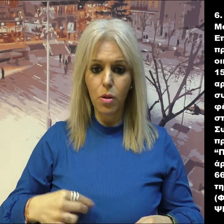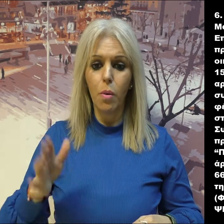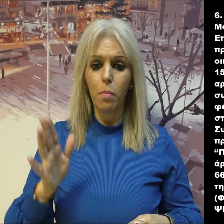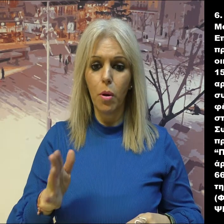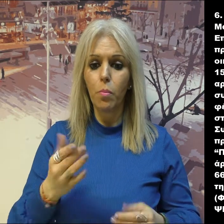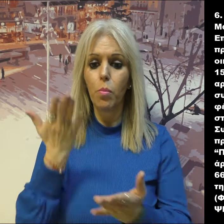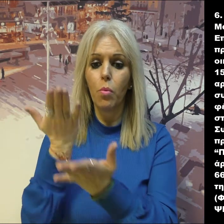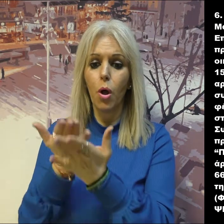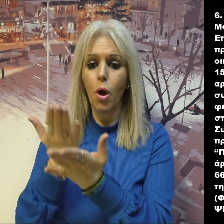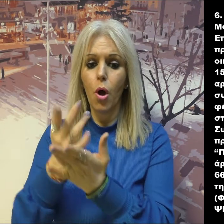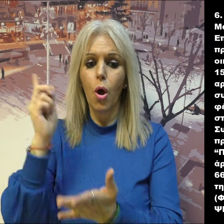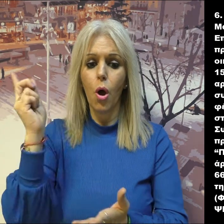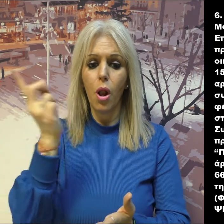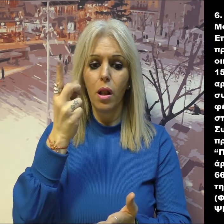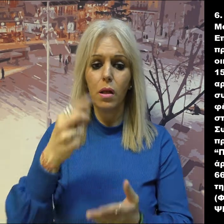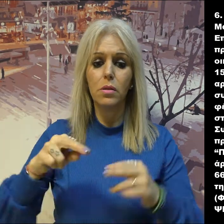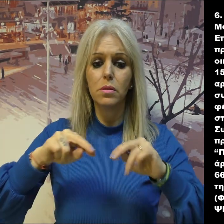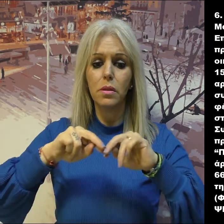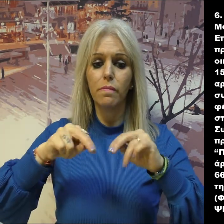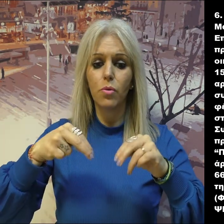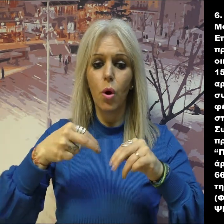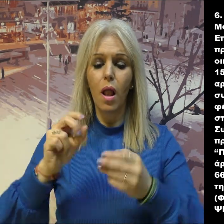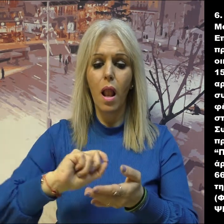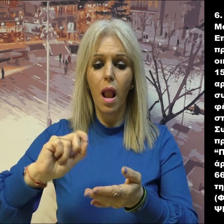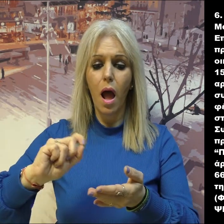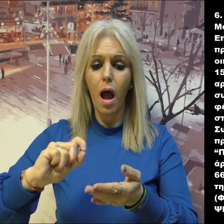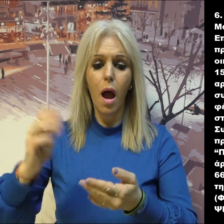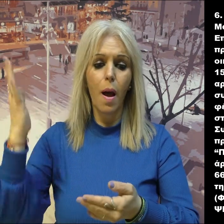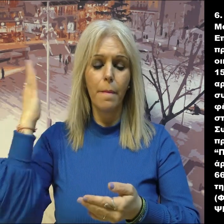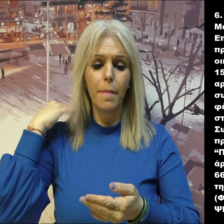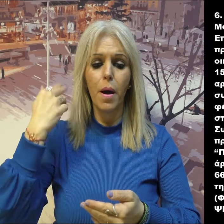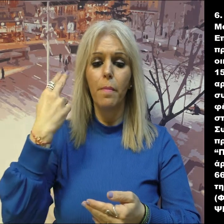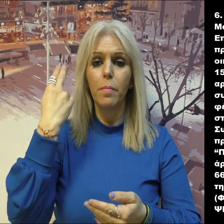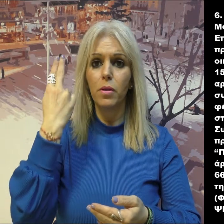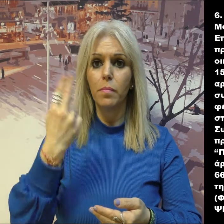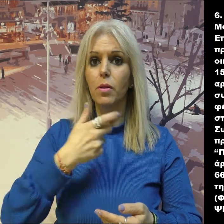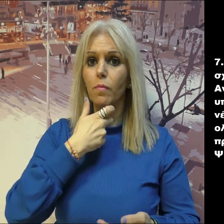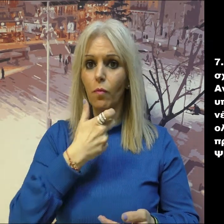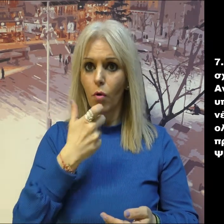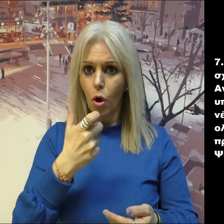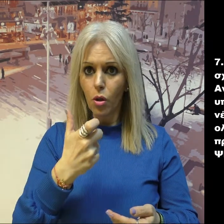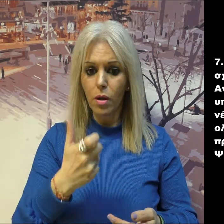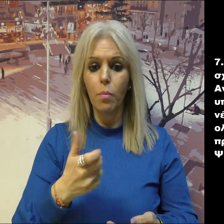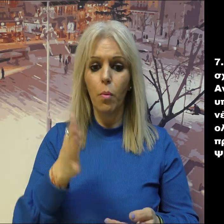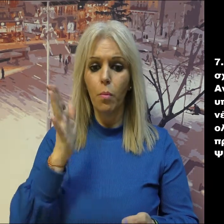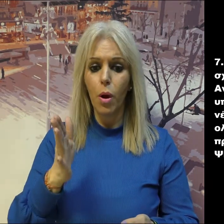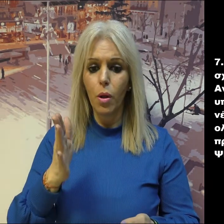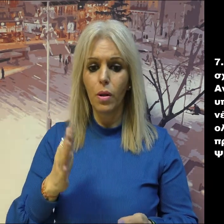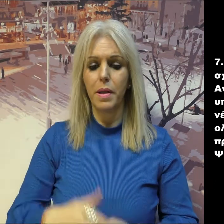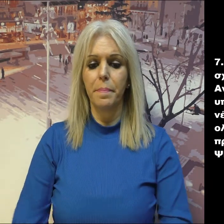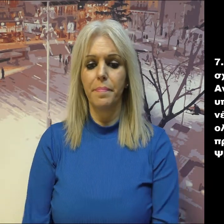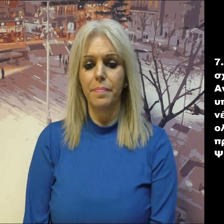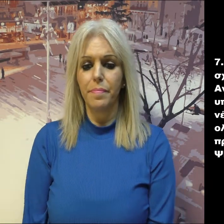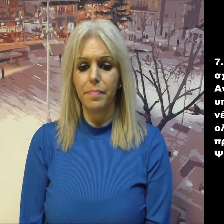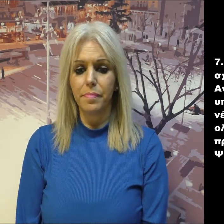του νόμου 4.235 του 2014, ψηφίστηκε ομόφωνα. 7. Τροποποίηση